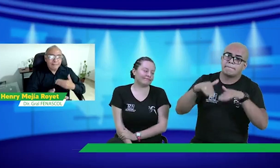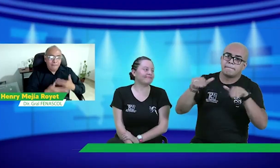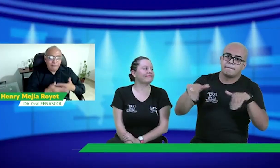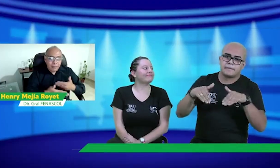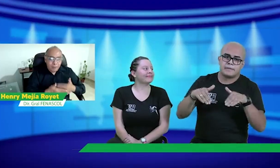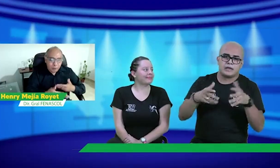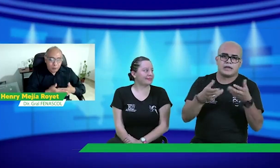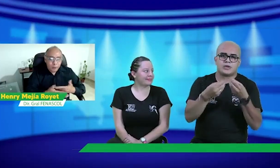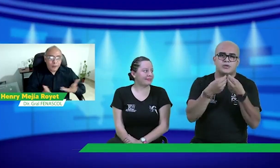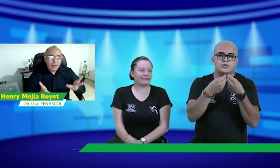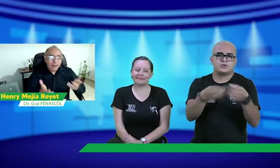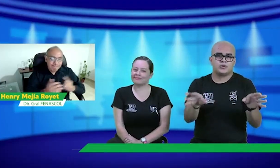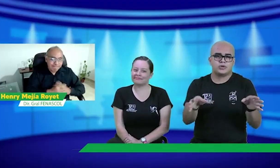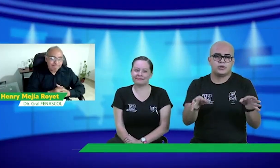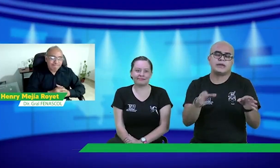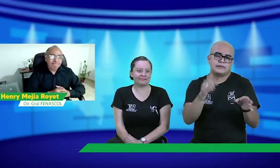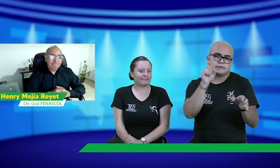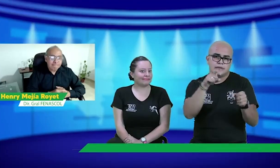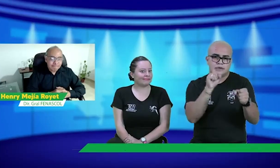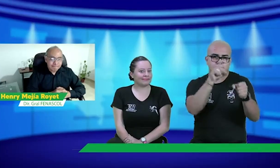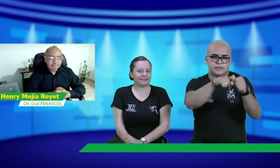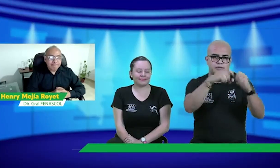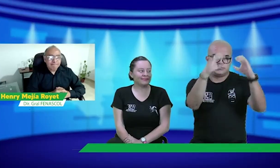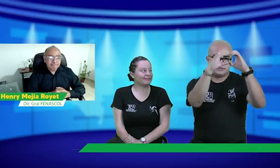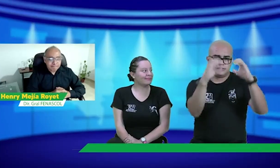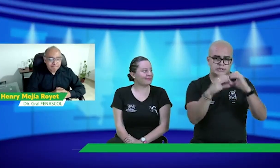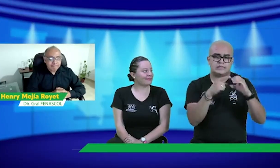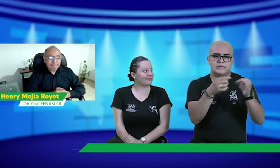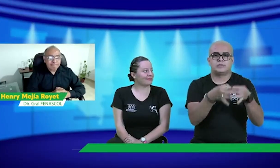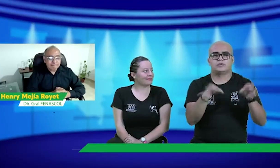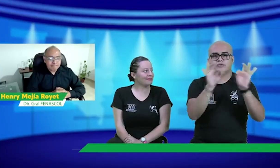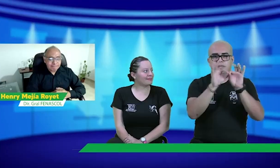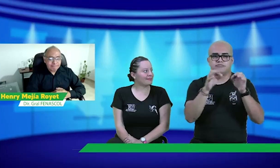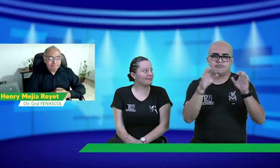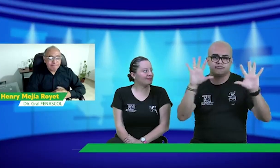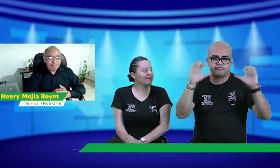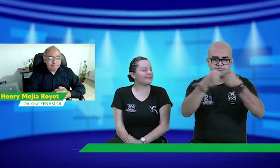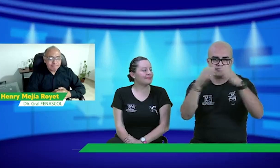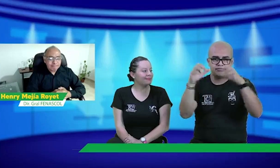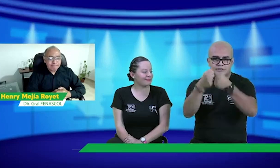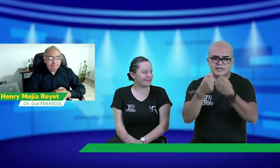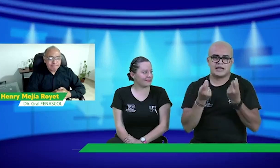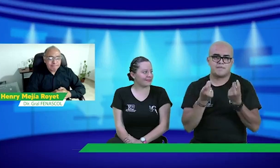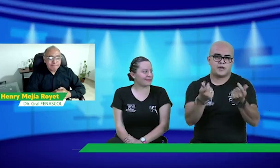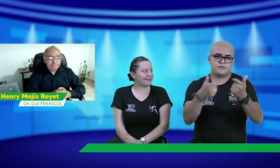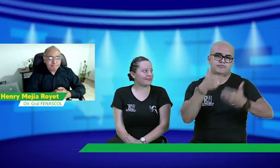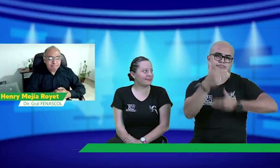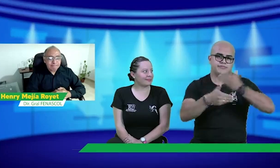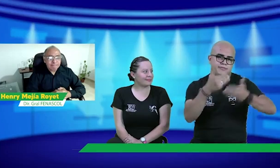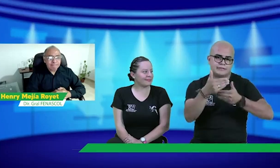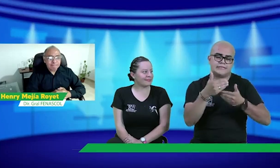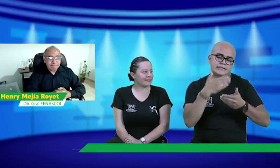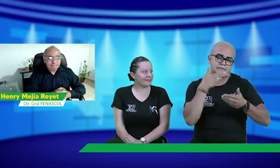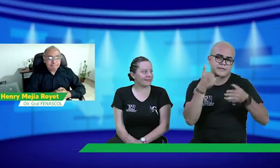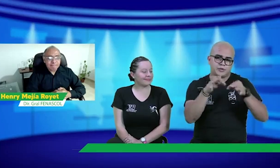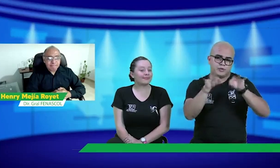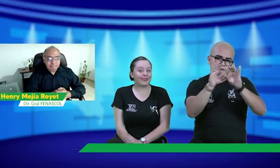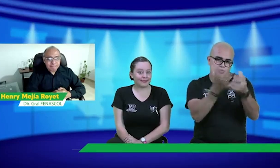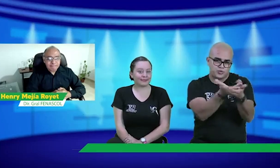need? Y la respuesta va a ser que no. se perdió ahí el negocio. facturación. Entonces, es importante tener la cámara de comercio, pues, para llegar a estos convenios y, pues,